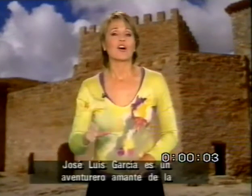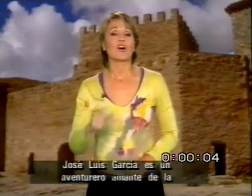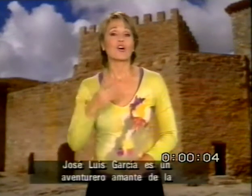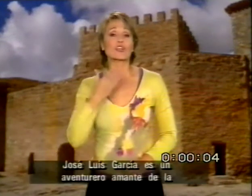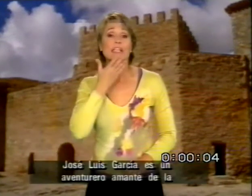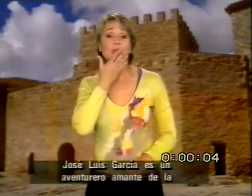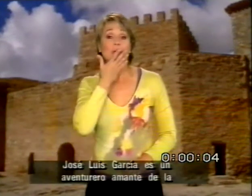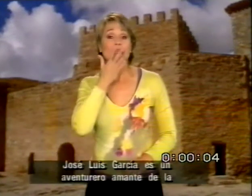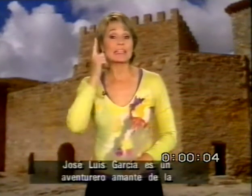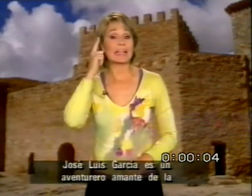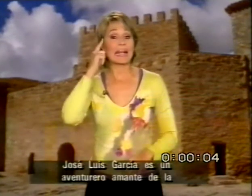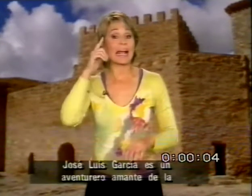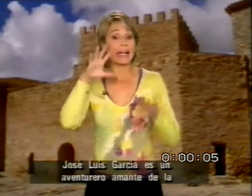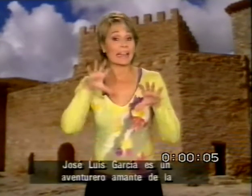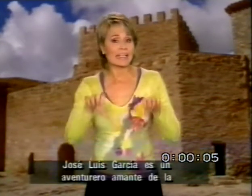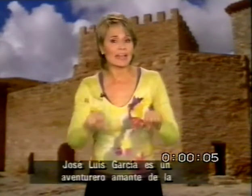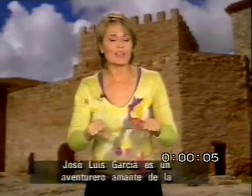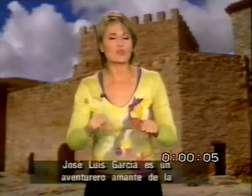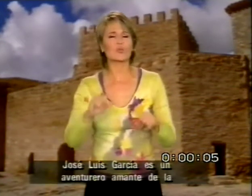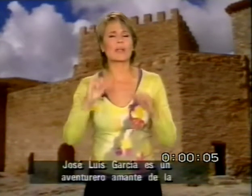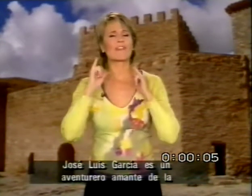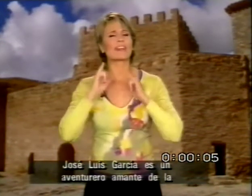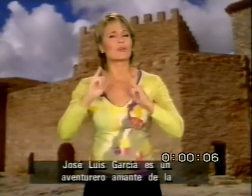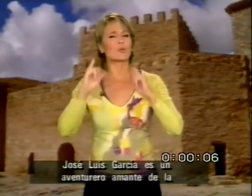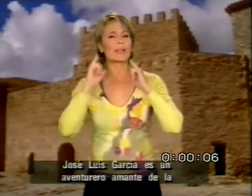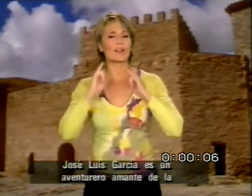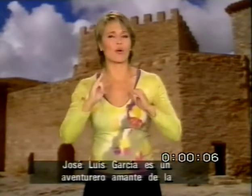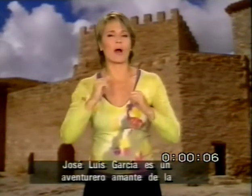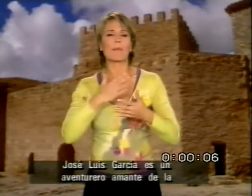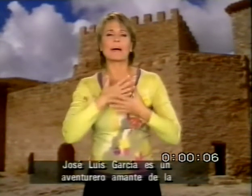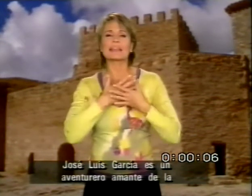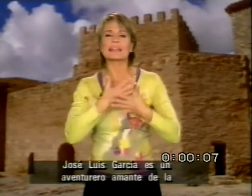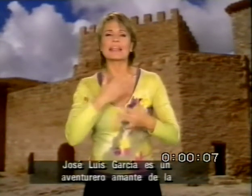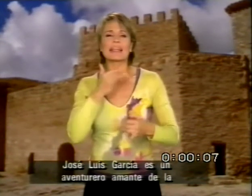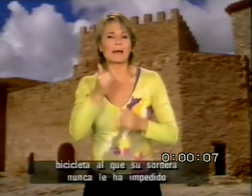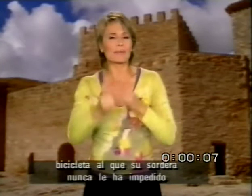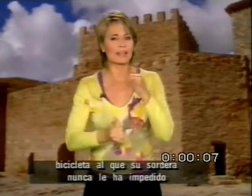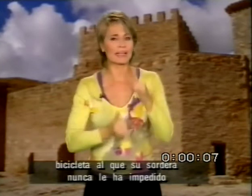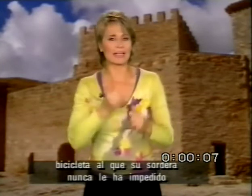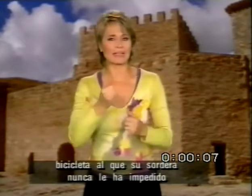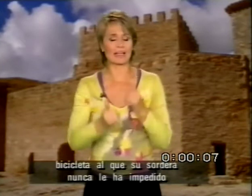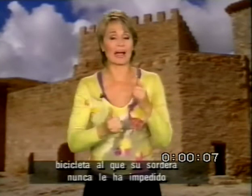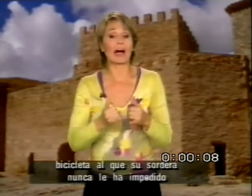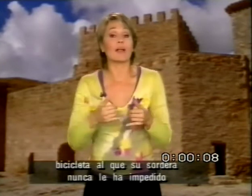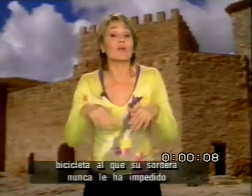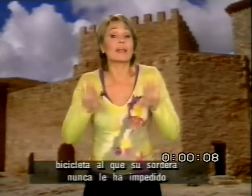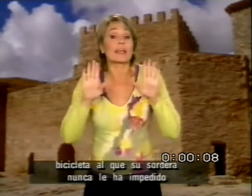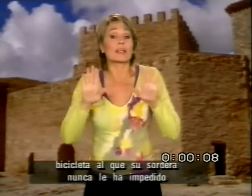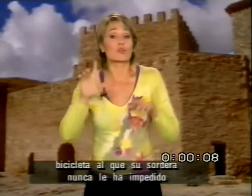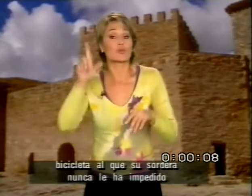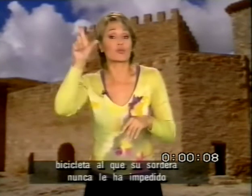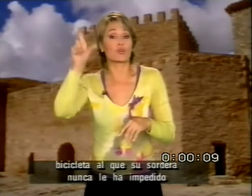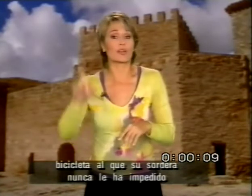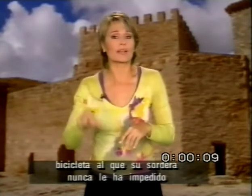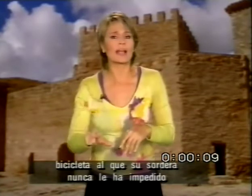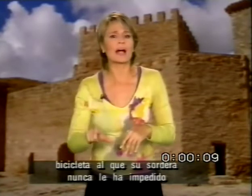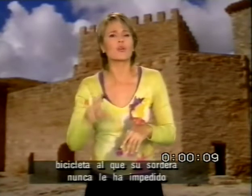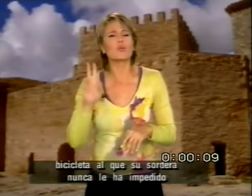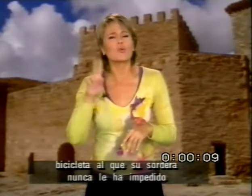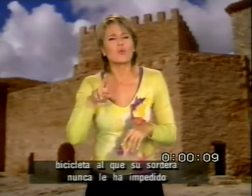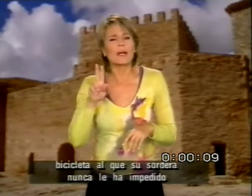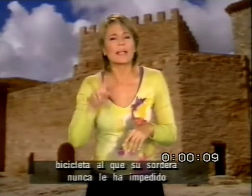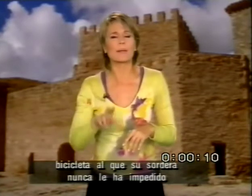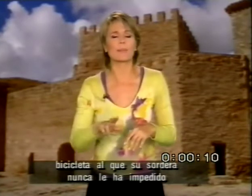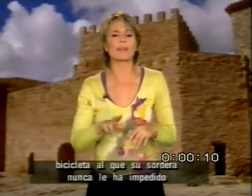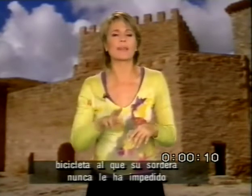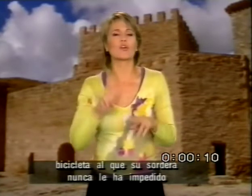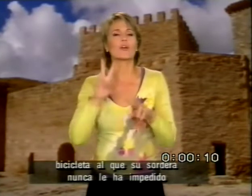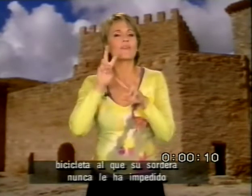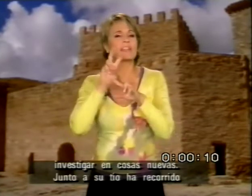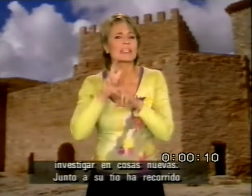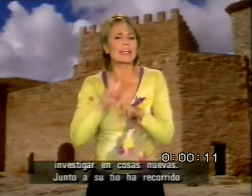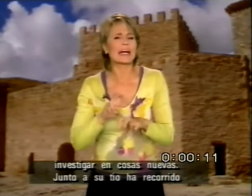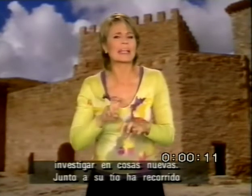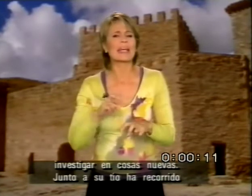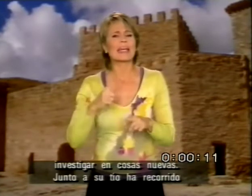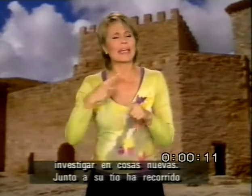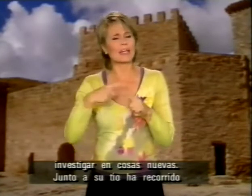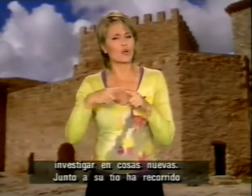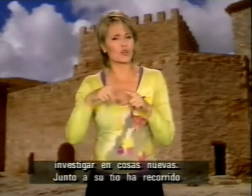José Luis García es un aventurero, amante de la bicicleta, al que su sordera nunca le ha impedido investigar en